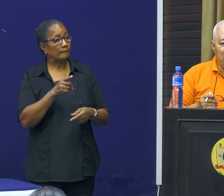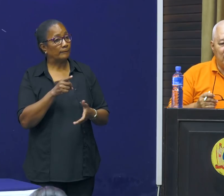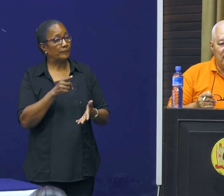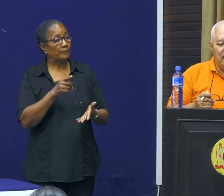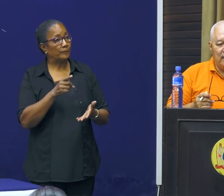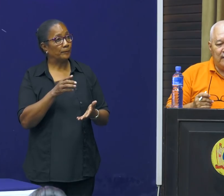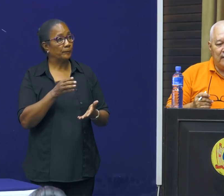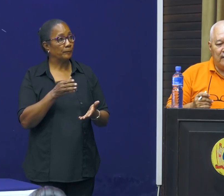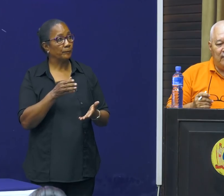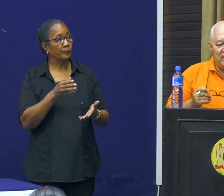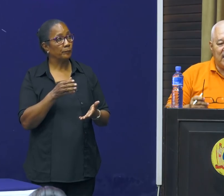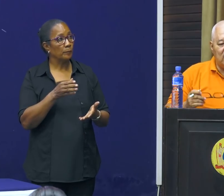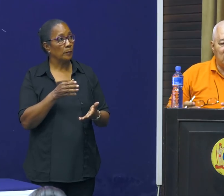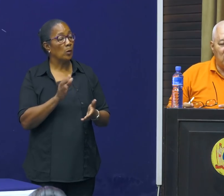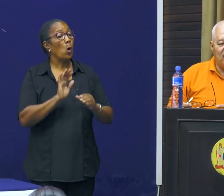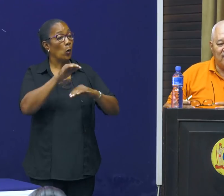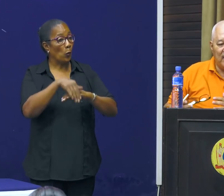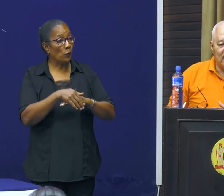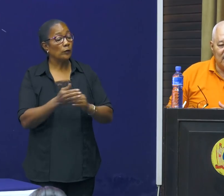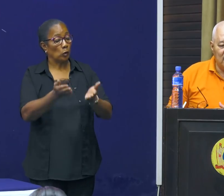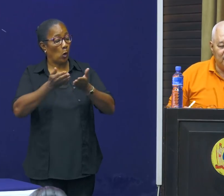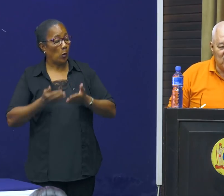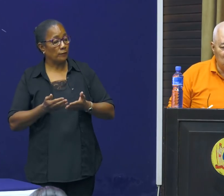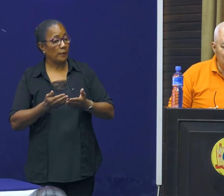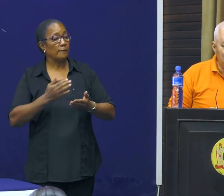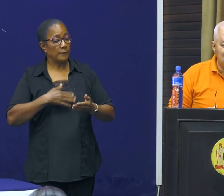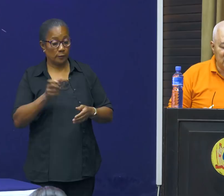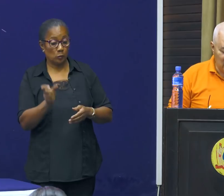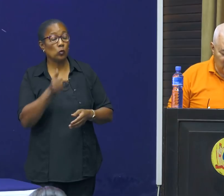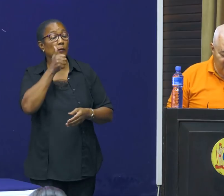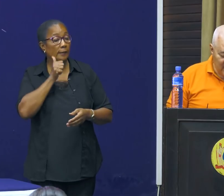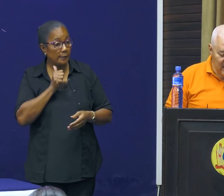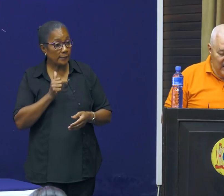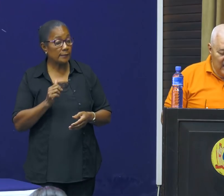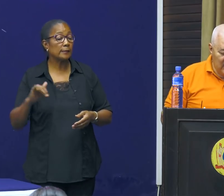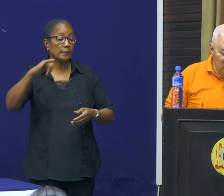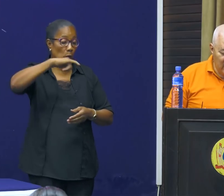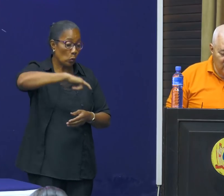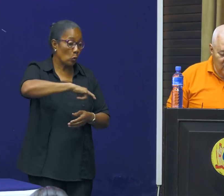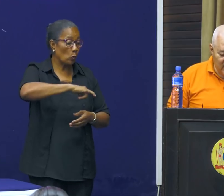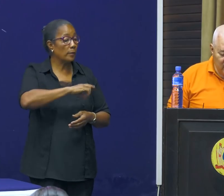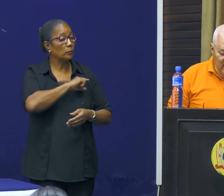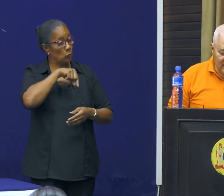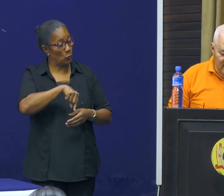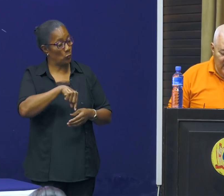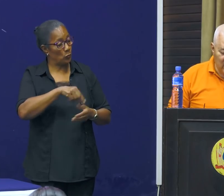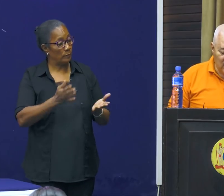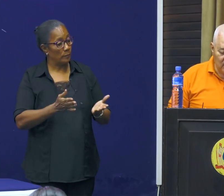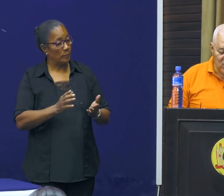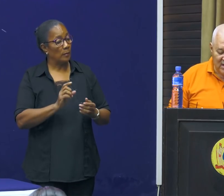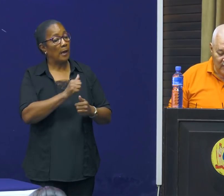met betrekking tot de opvang van de personen die gisteren zijn gearriveerd, wij tot op dit moment